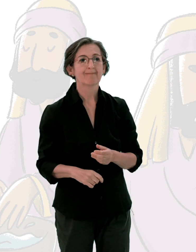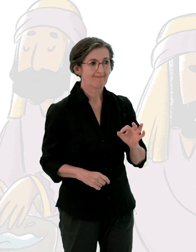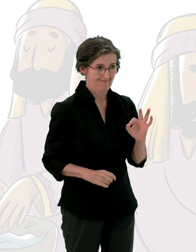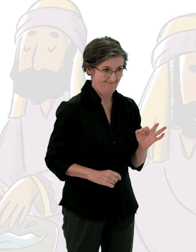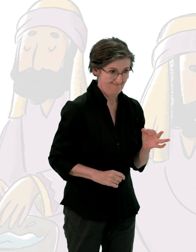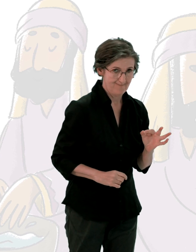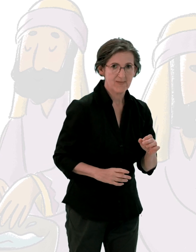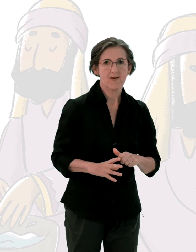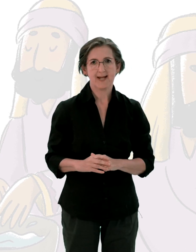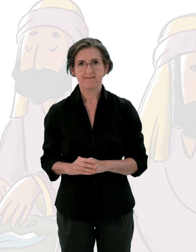En effet